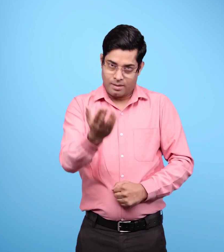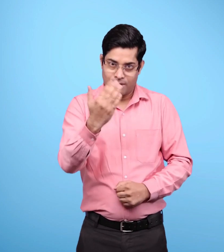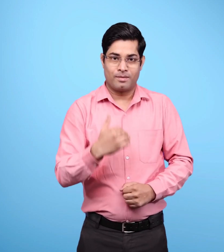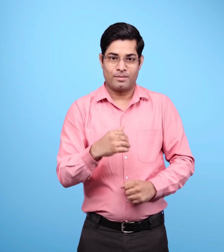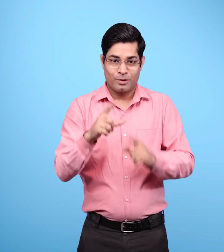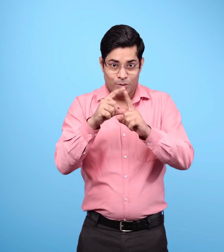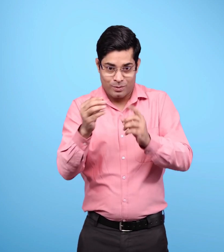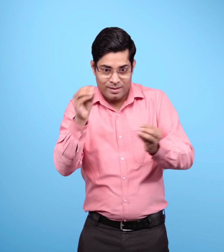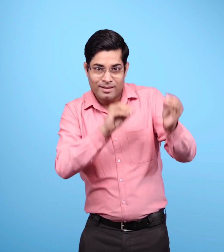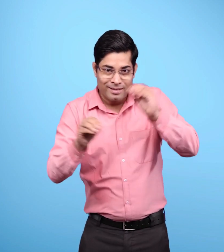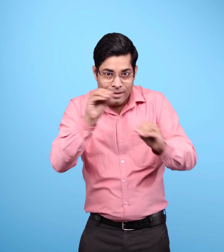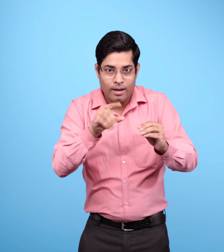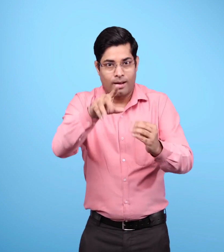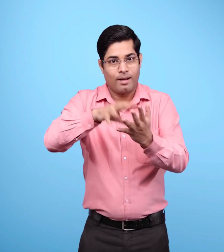आओ, कुछ करके सीखें.